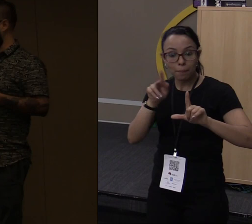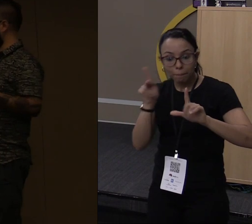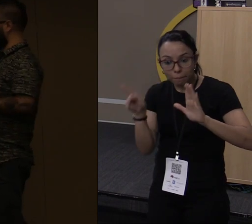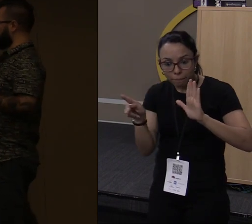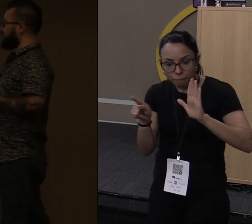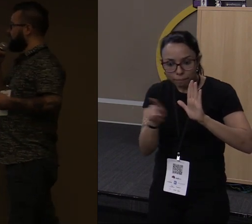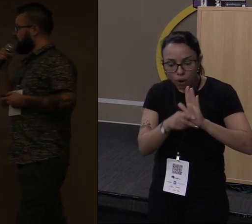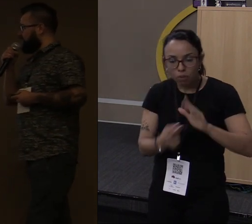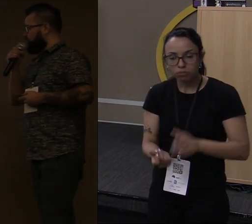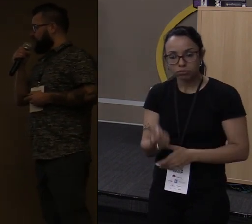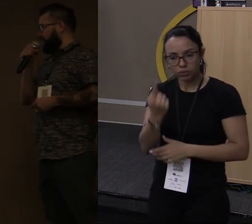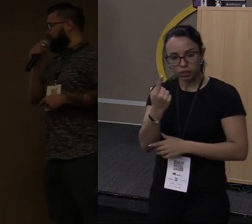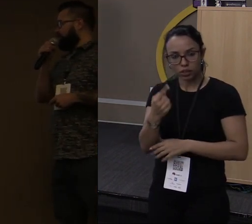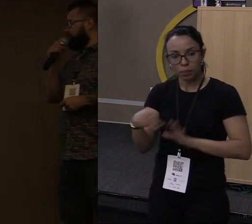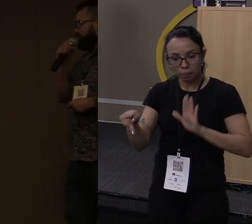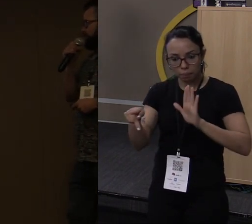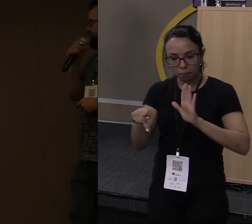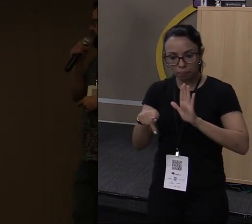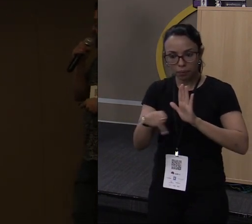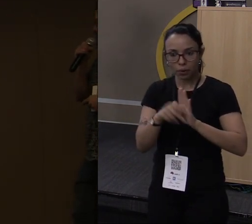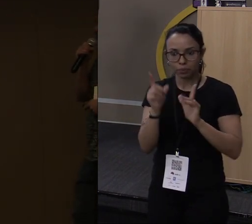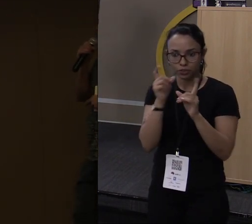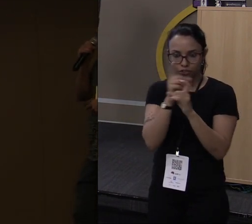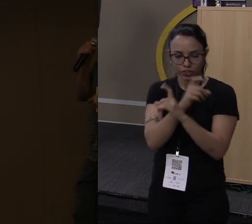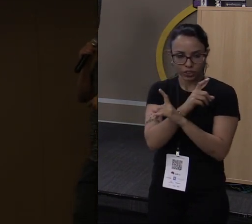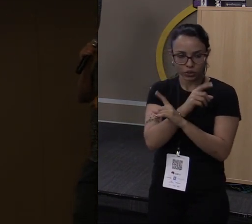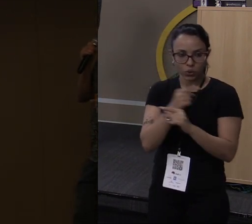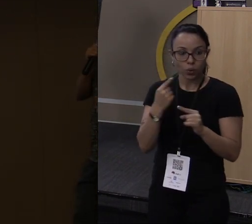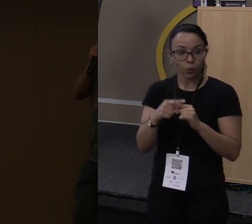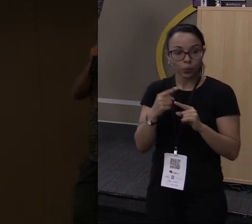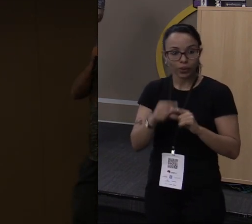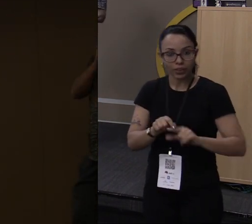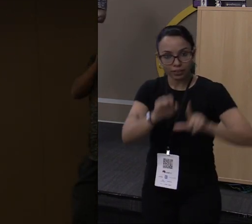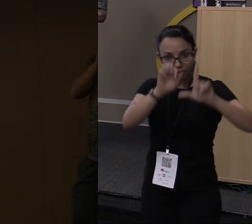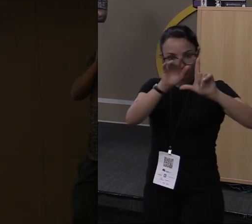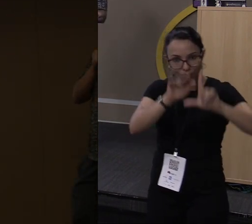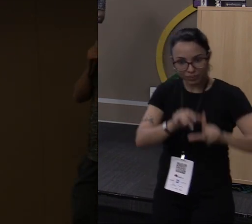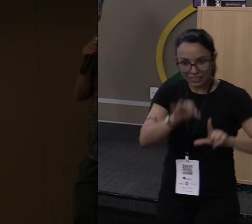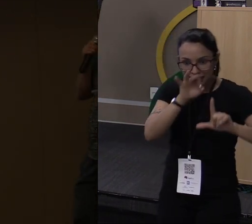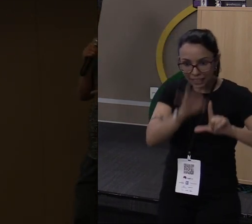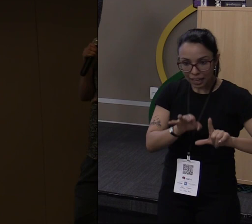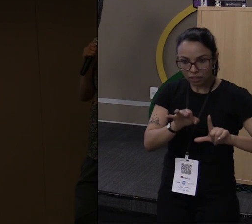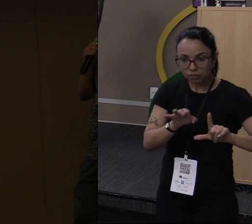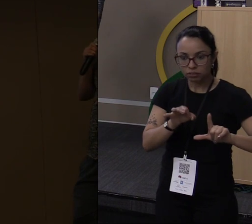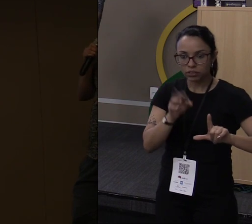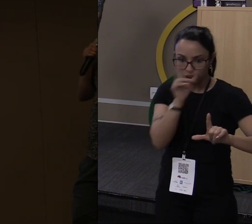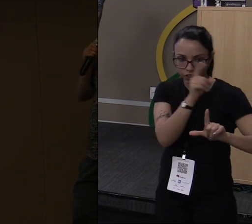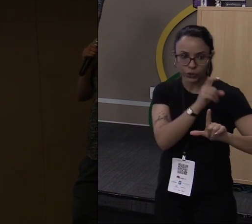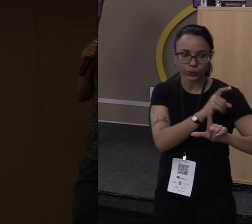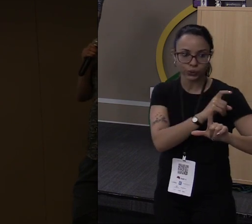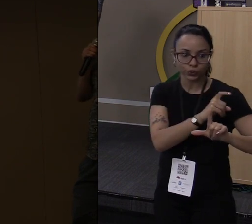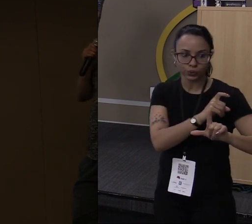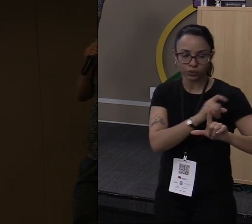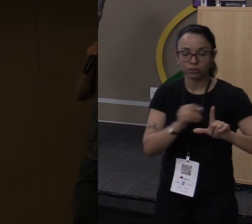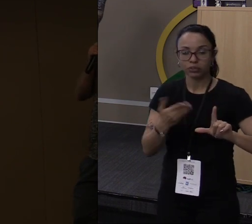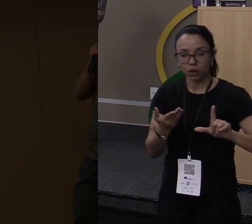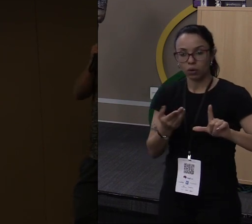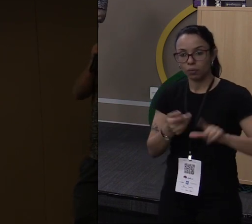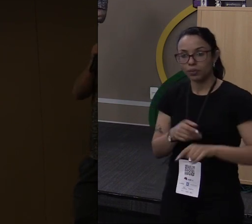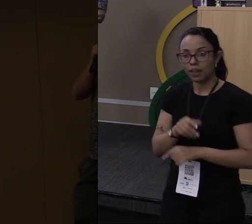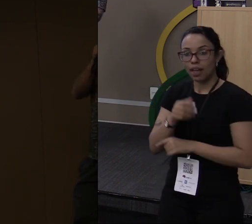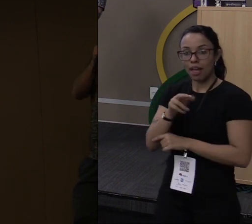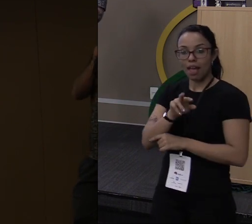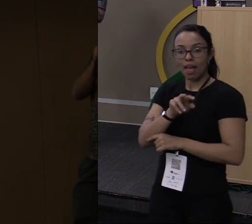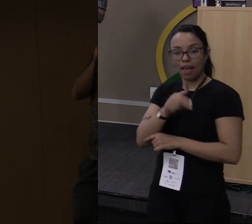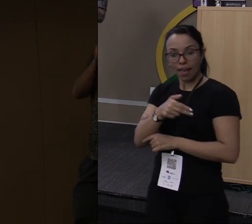difícil. Por quê? Porque Rust é difícil porque escrever código correto é difícil. O NPM, que é o gerenciador de